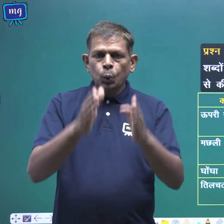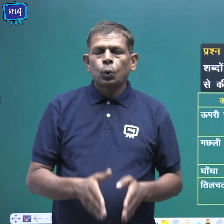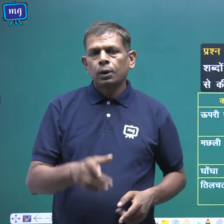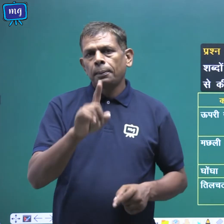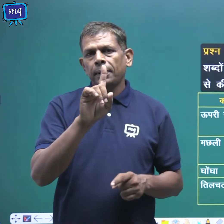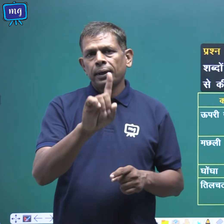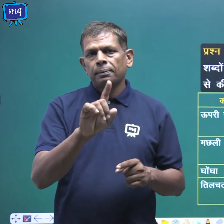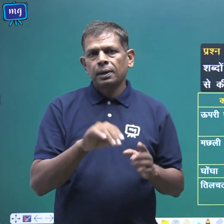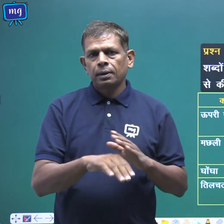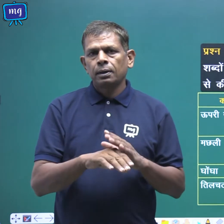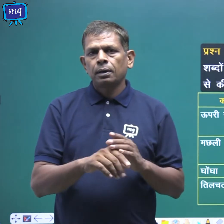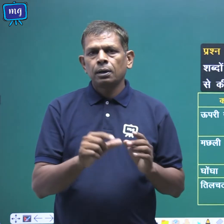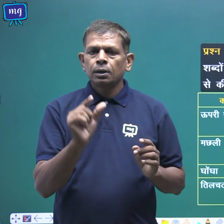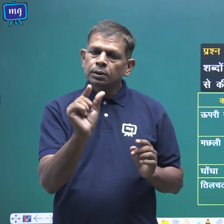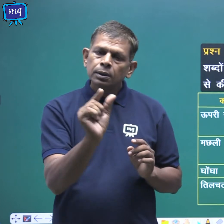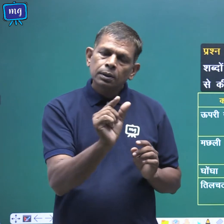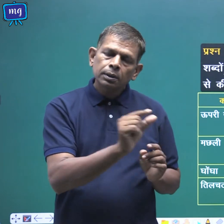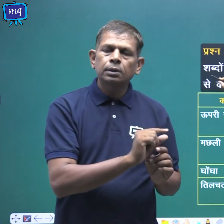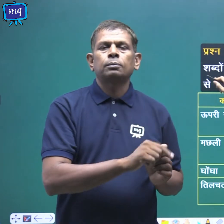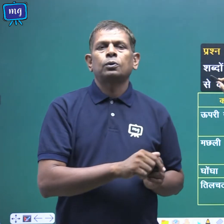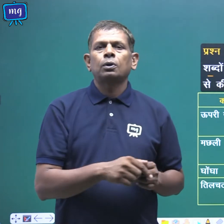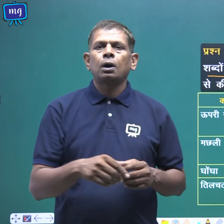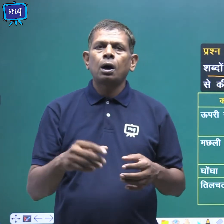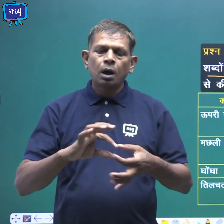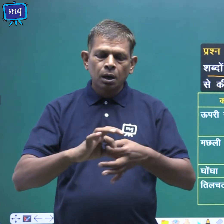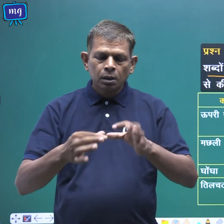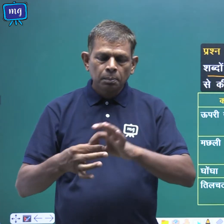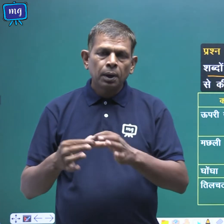दिये गए शब्दों का समबंद